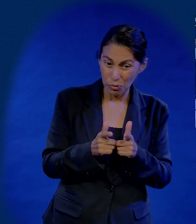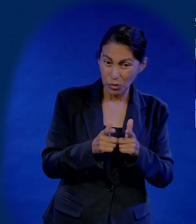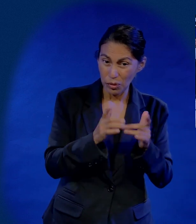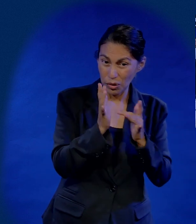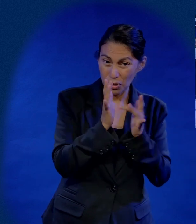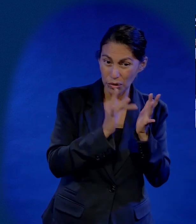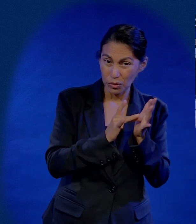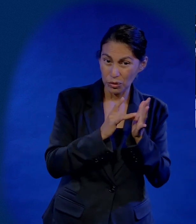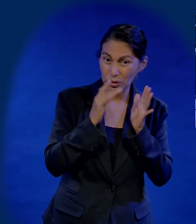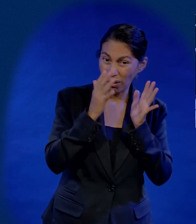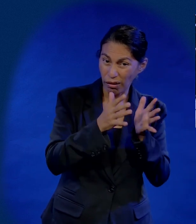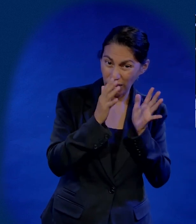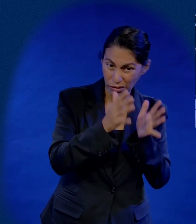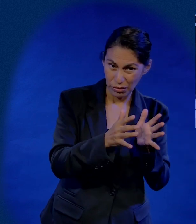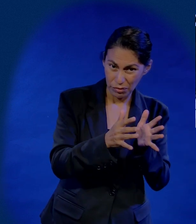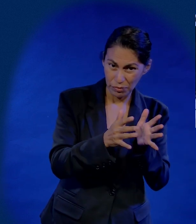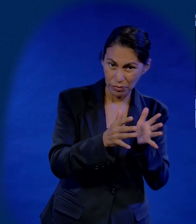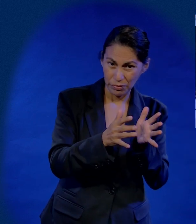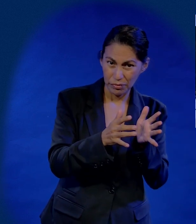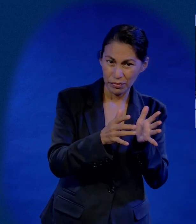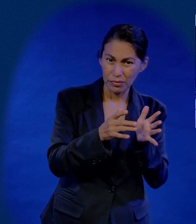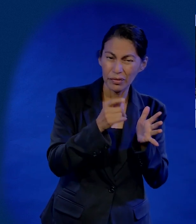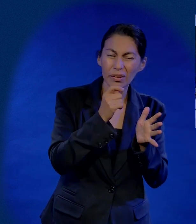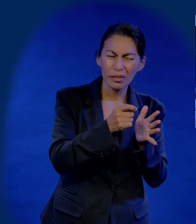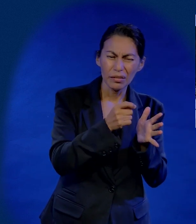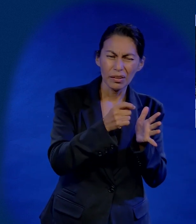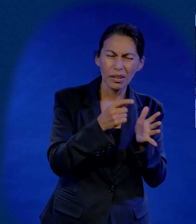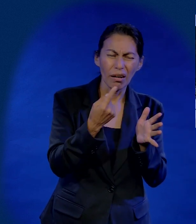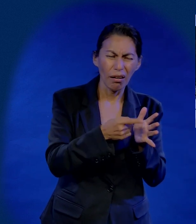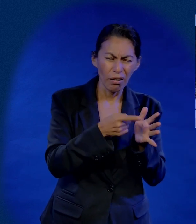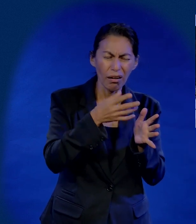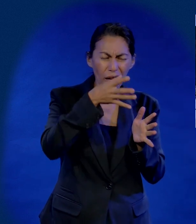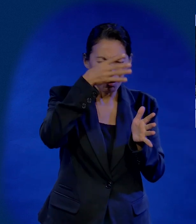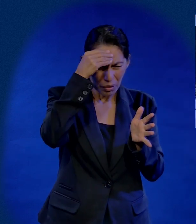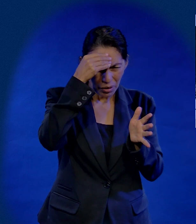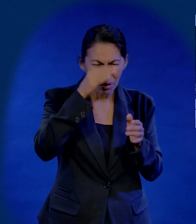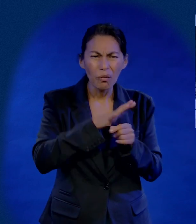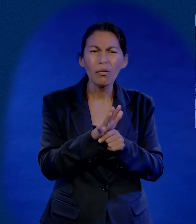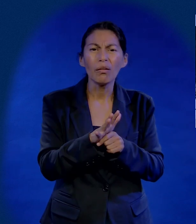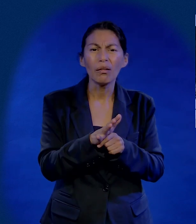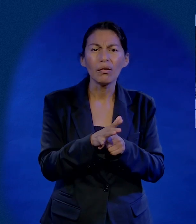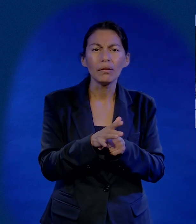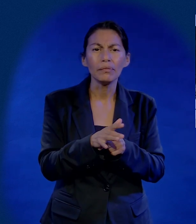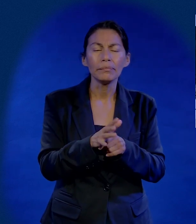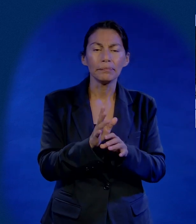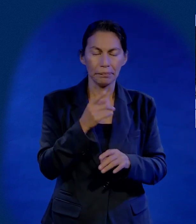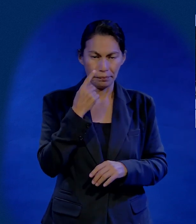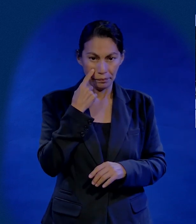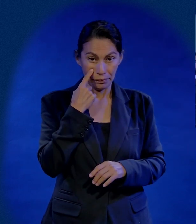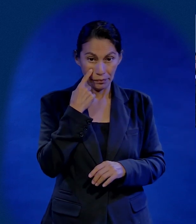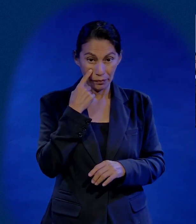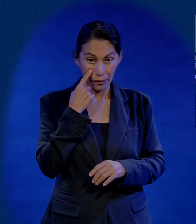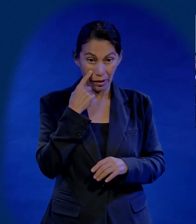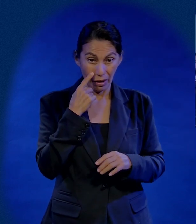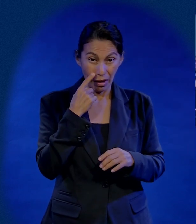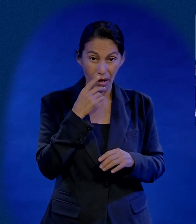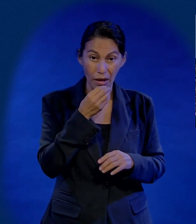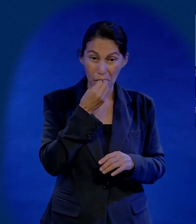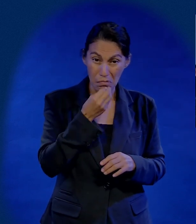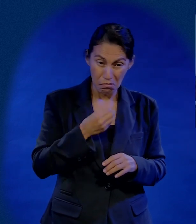personas específica en ese tiempo, algunas joyas que sirvan para nuestra vida espiritual. Aún en los regaños, la mejor